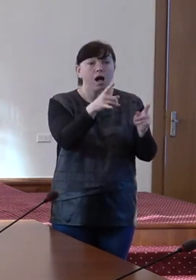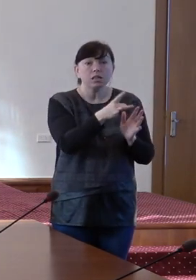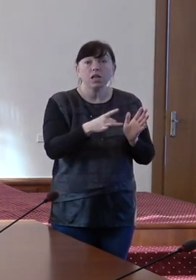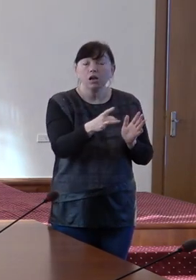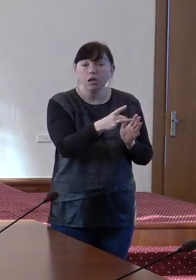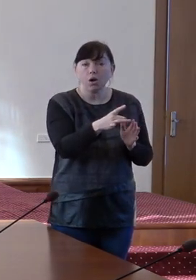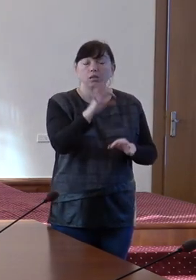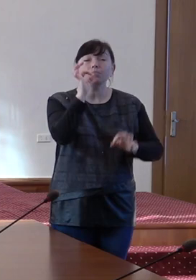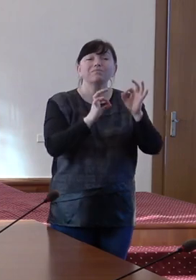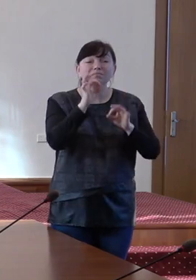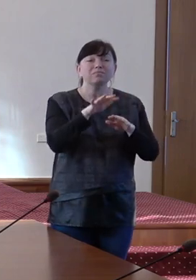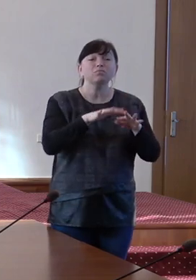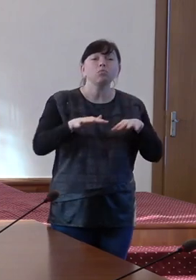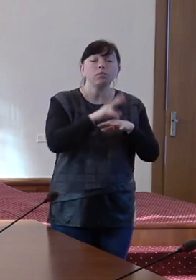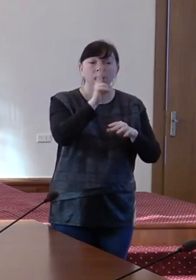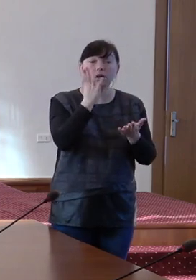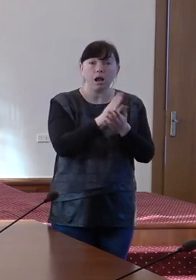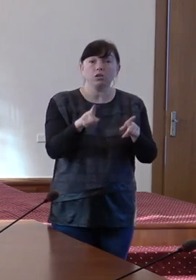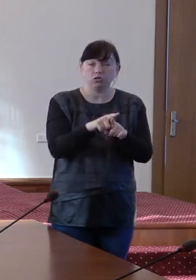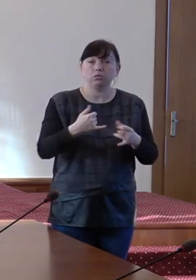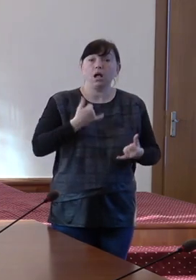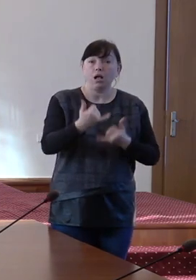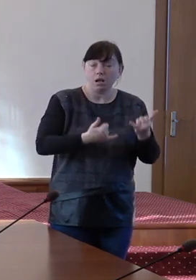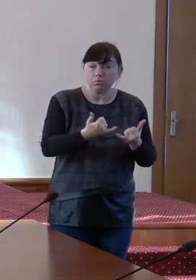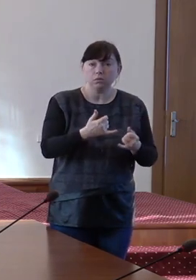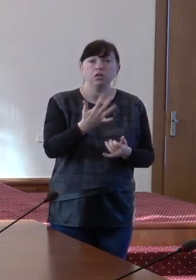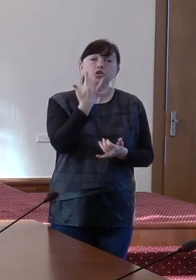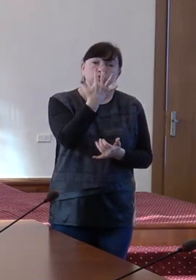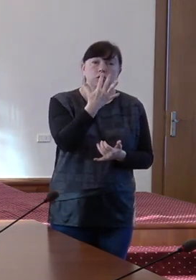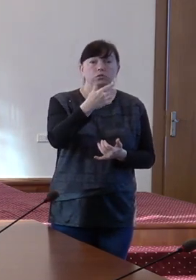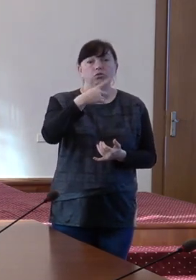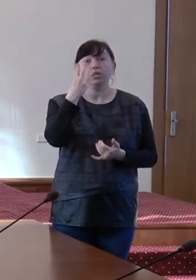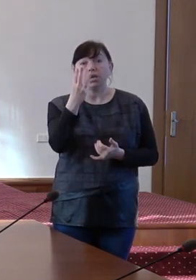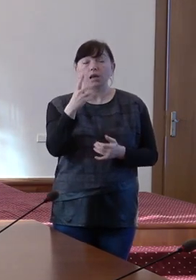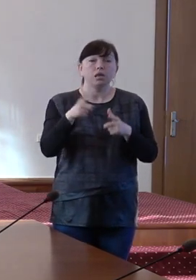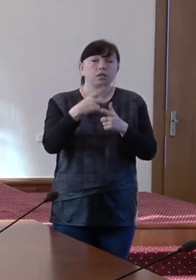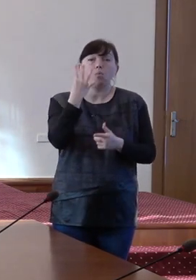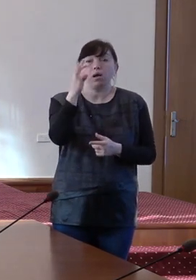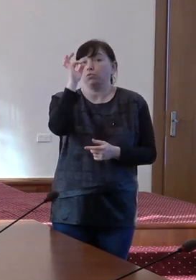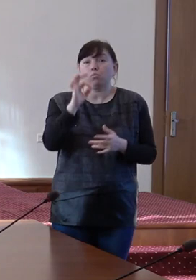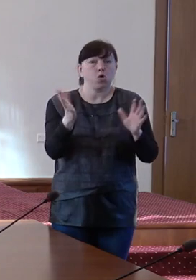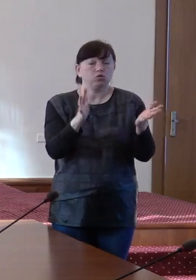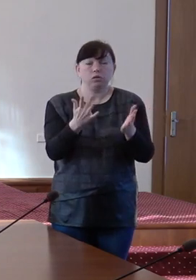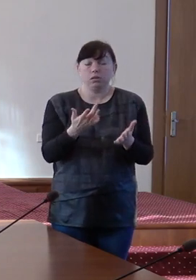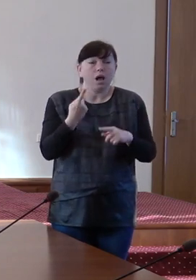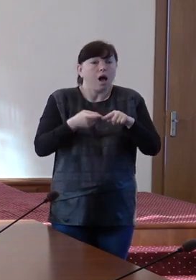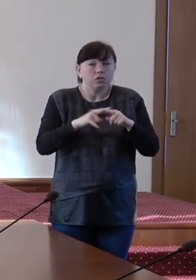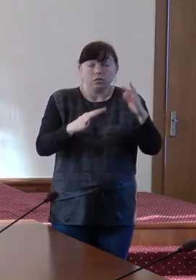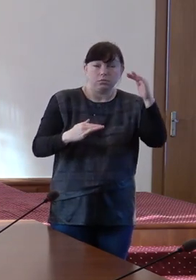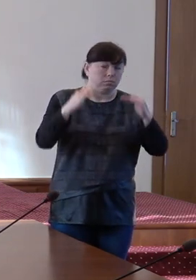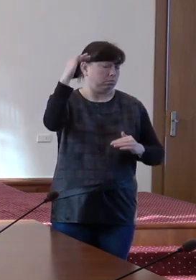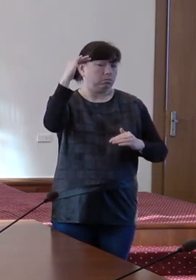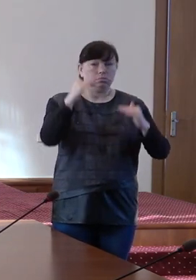ponderea populației care beneficiază de aceste prestații este de 5%, 3% sau 4%. Această inegalitate